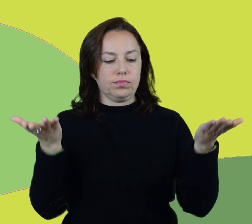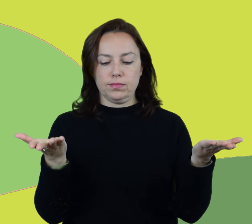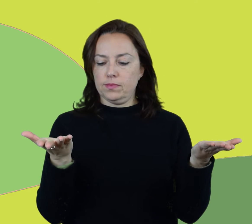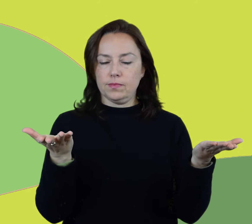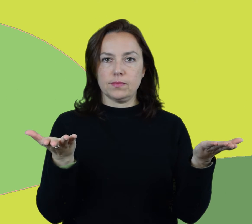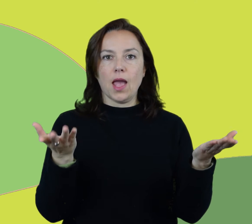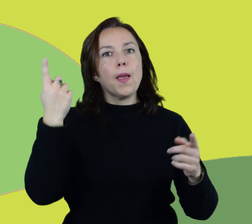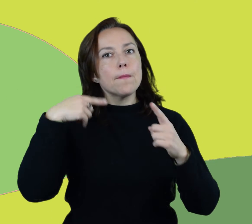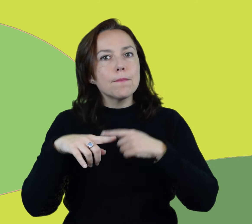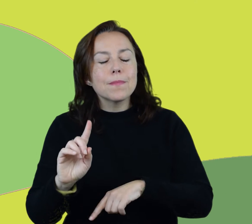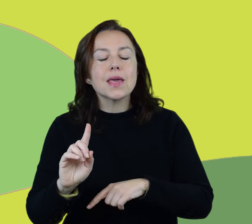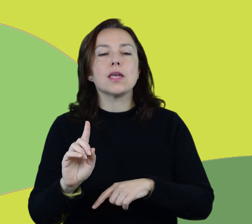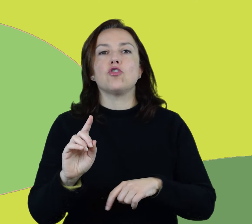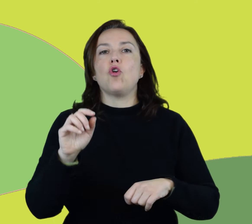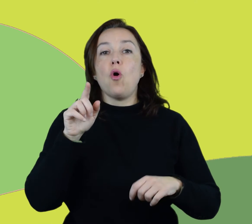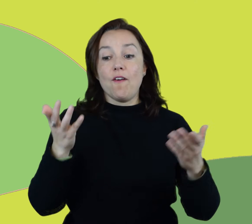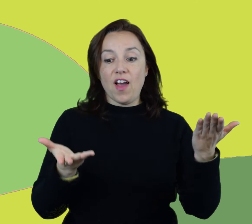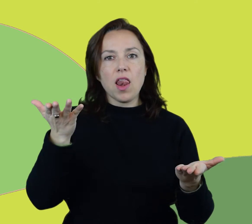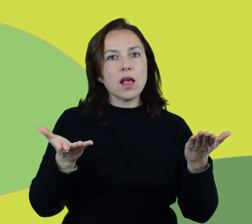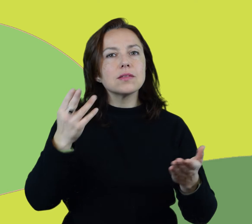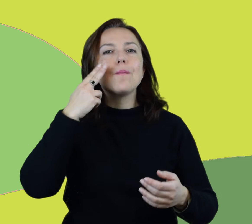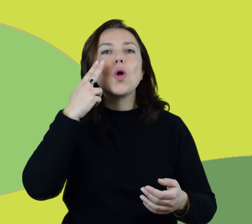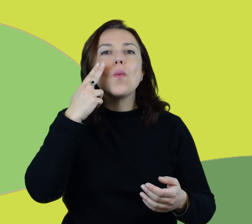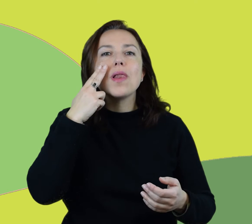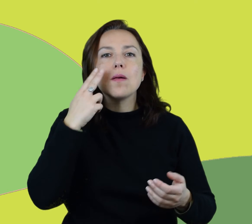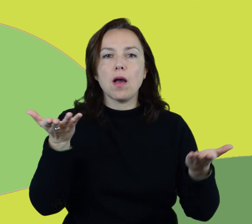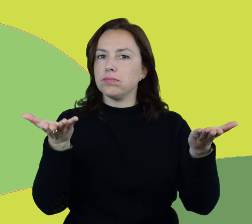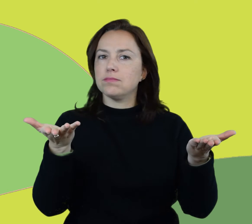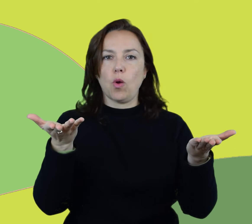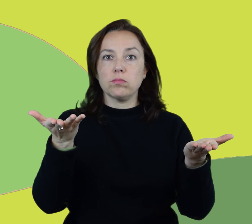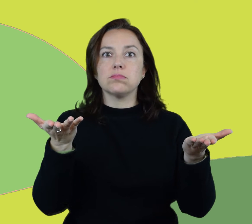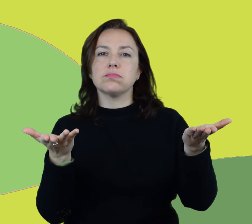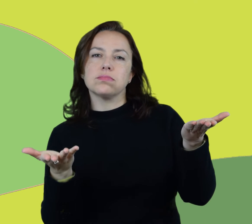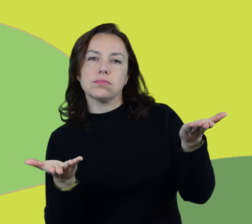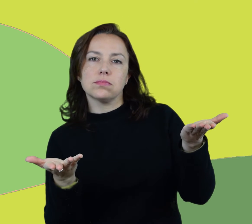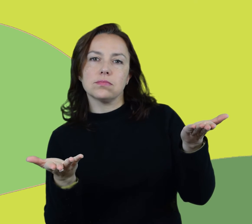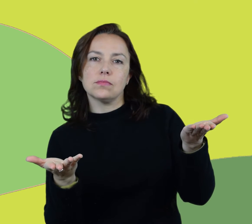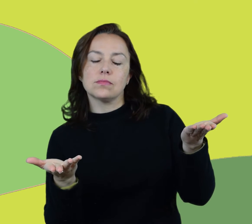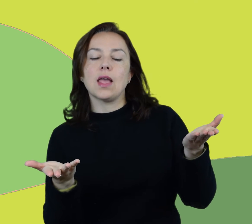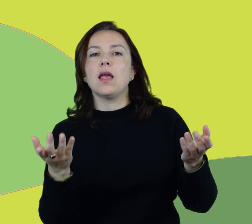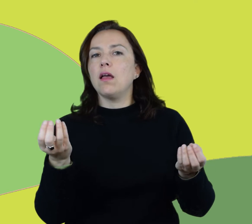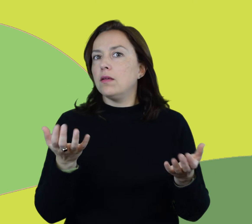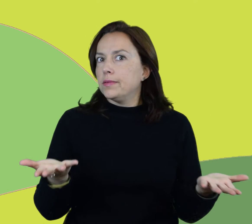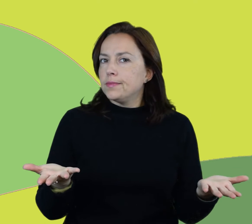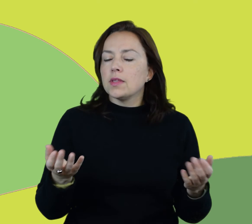en que la balanza está desbalanceada. Eso significa que,